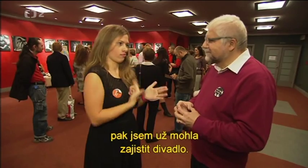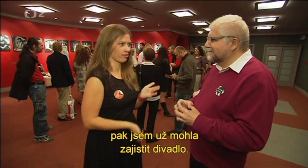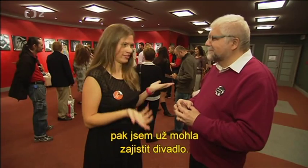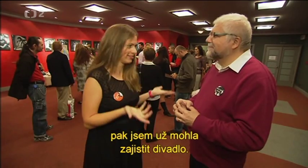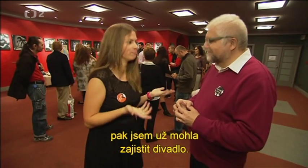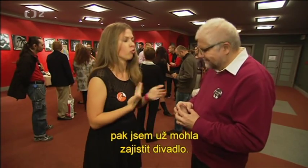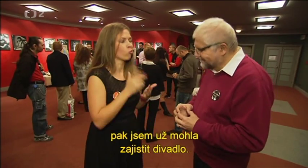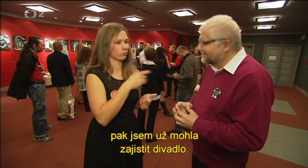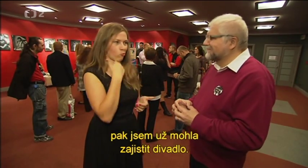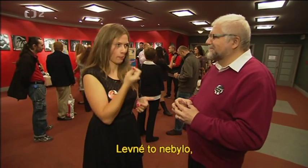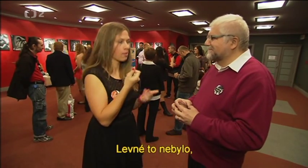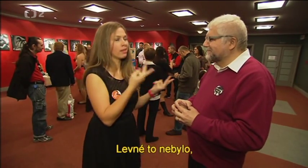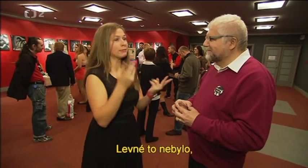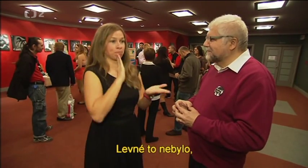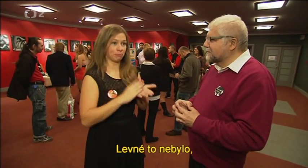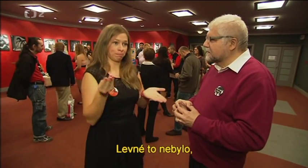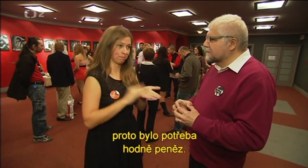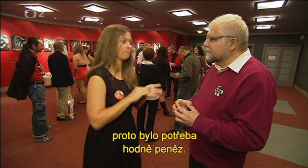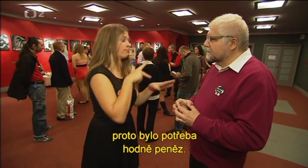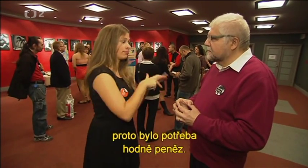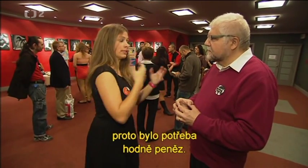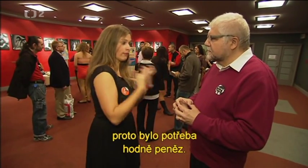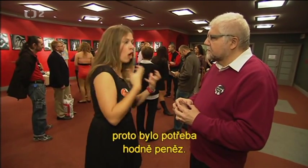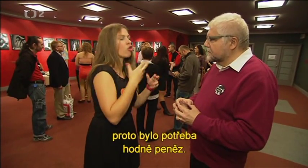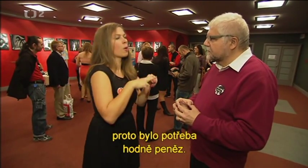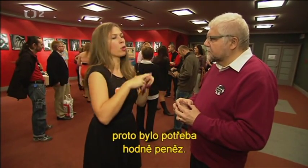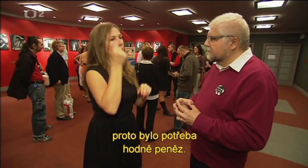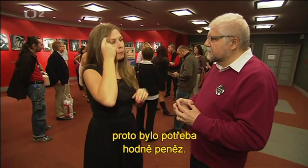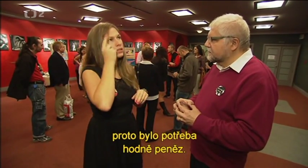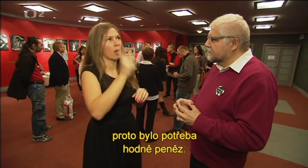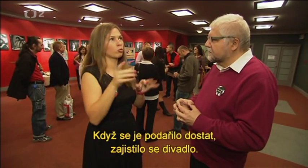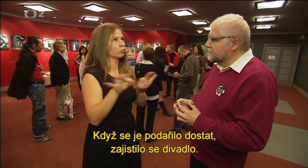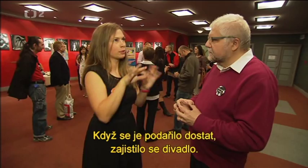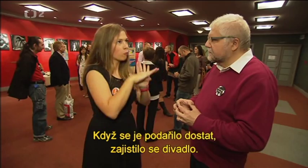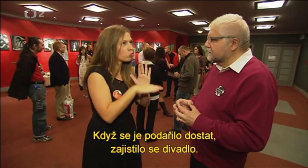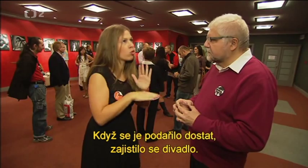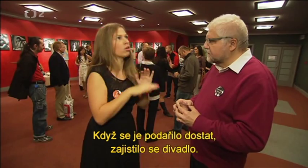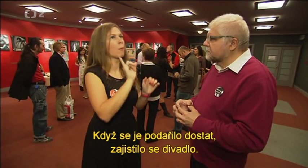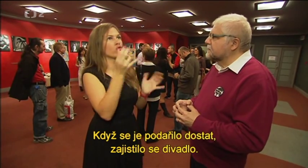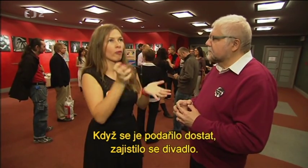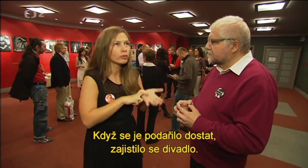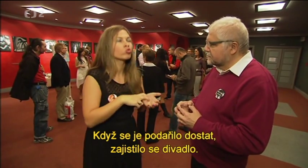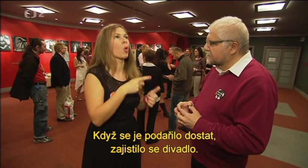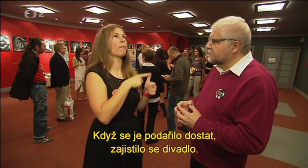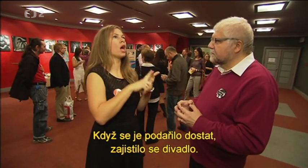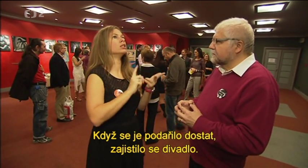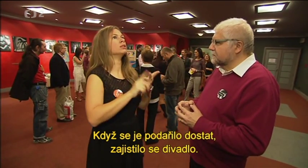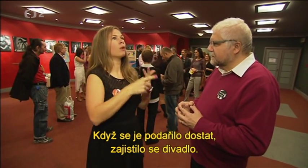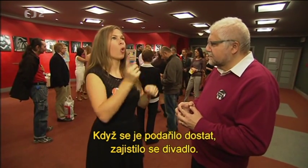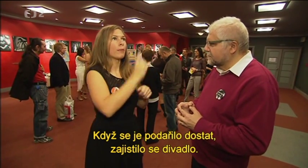divadlo. Levné to nebylo, proto bylo potřeba hodně peněz. Když se je podařilo dostat, zajistilo se divadlo. Pak bylo